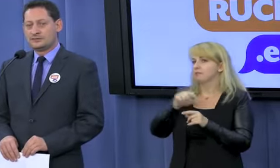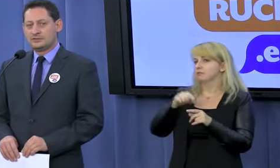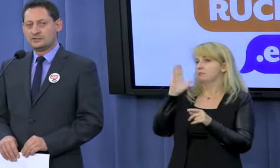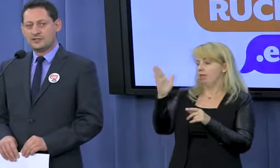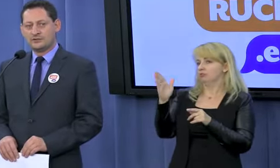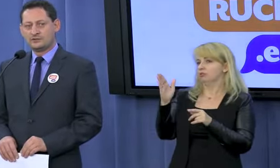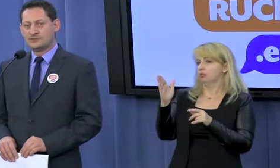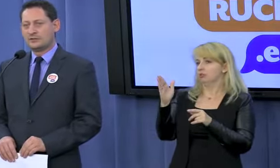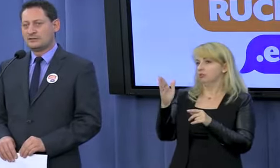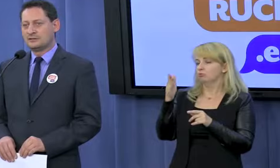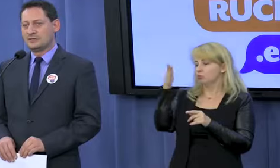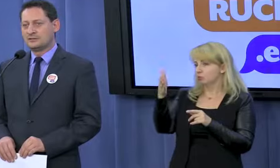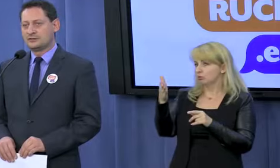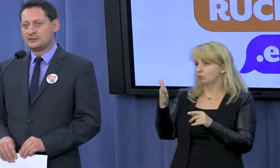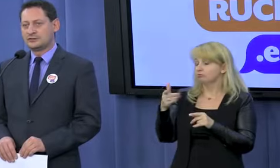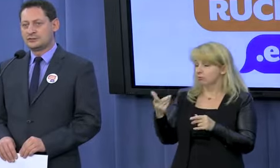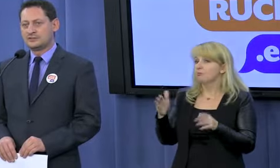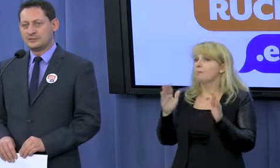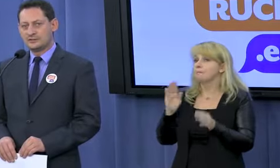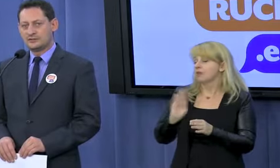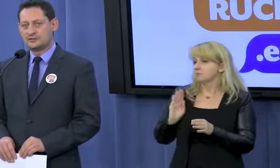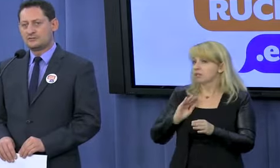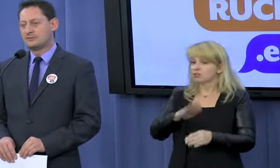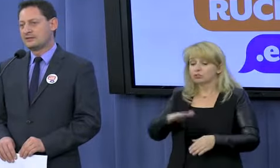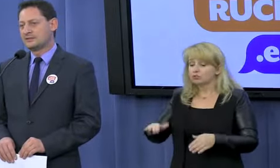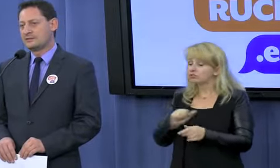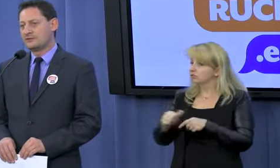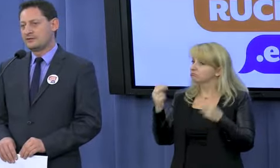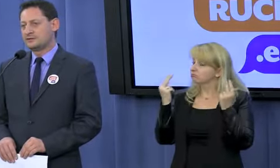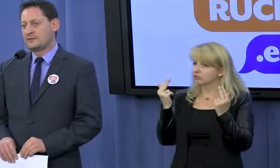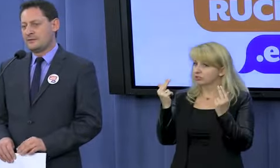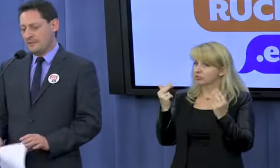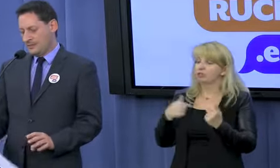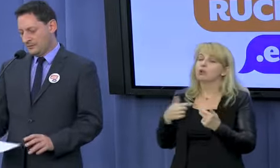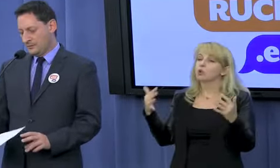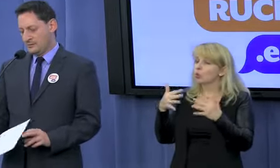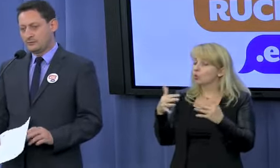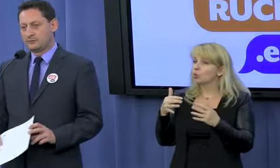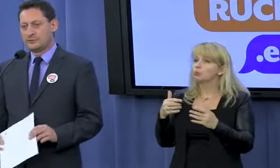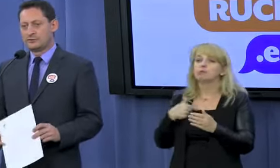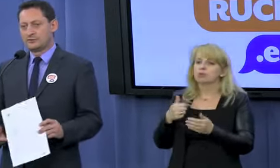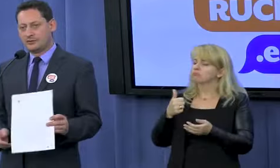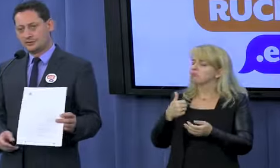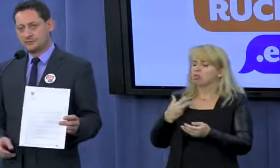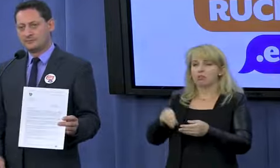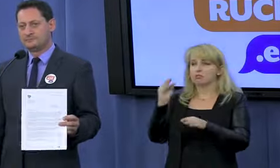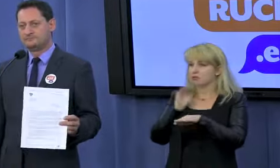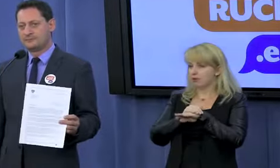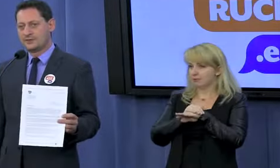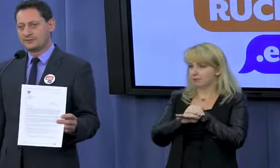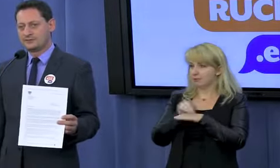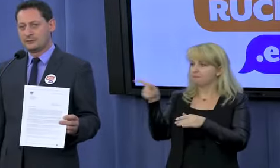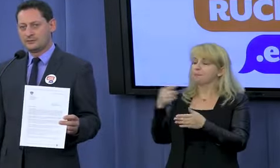Bezpieczeństwo dzieci jest najważniejsze, także nasz klub nie zamierza tego akceptować. To pismo, które przygotowaliśmy,